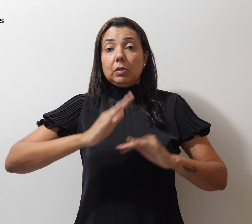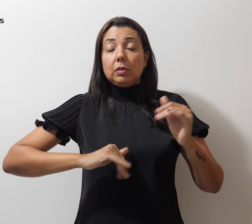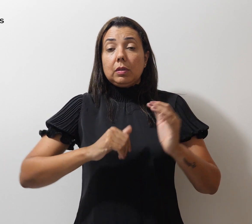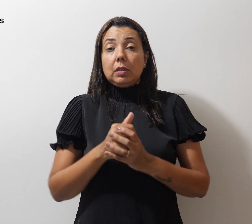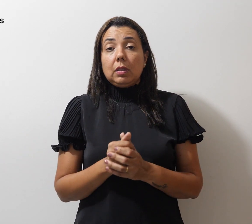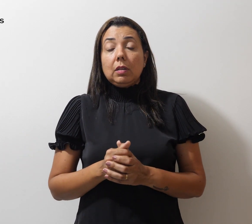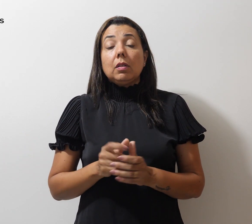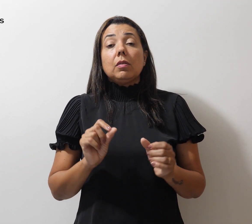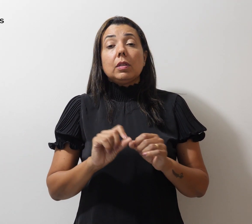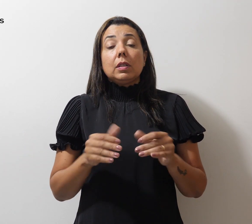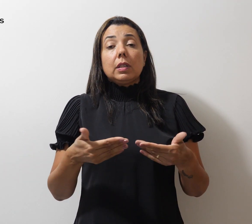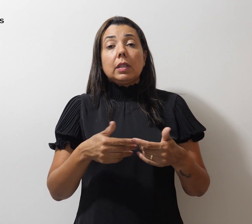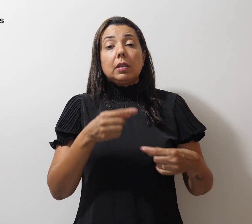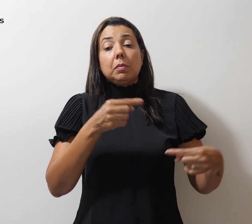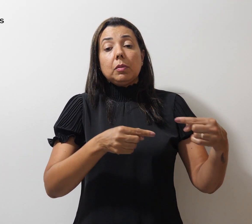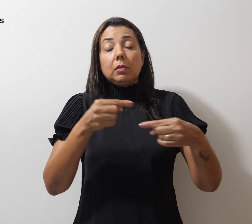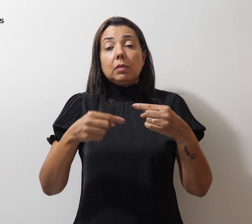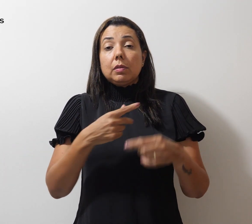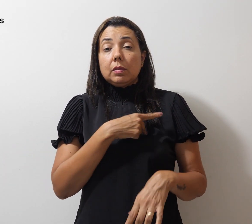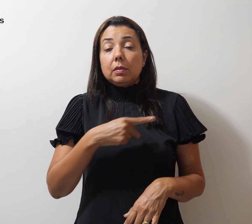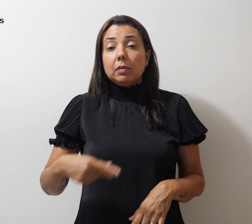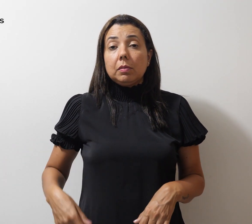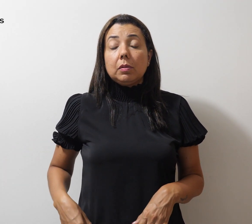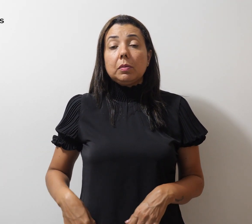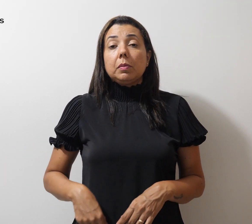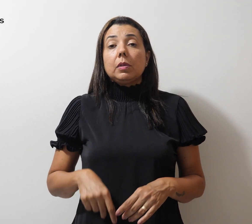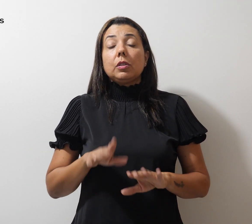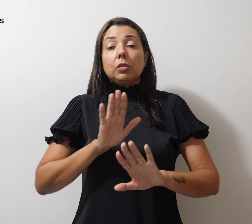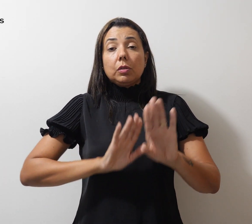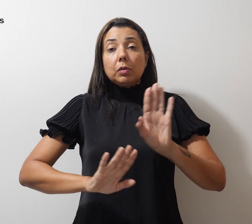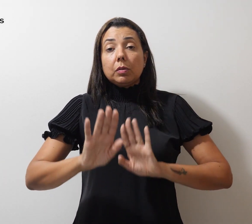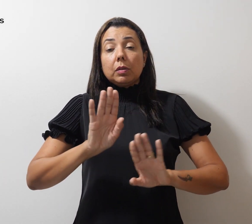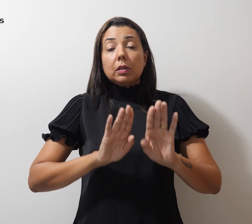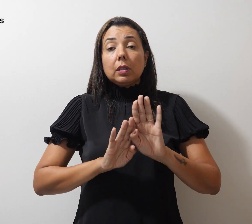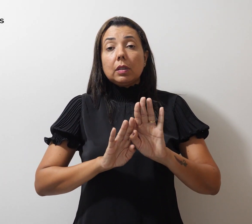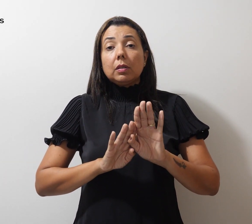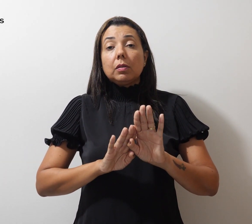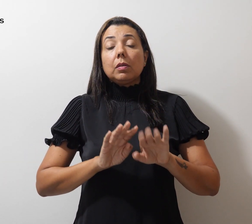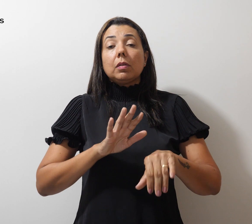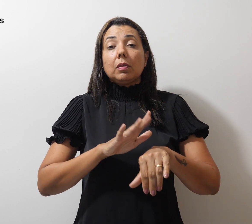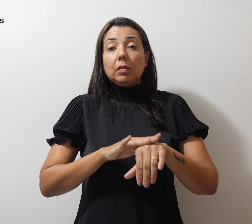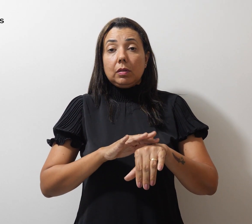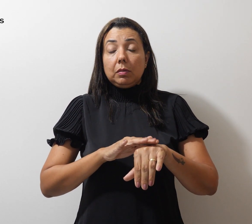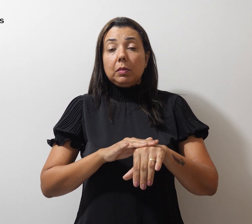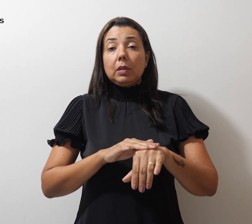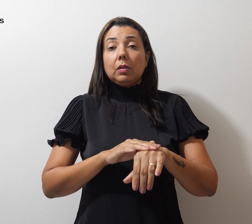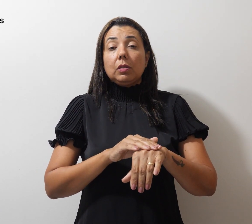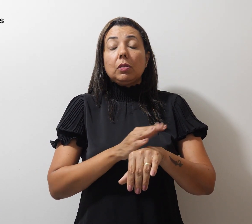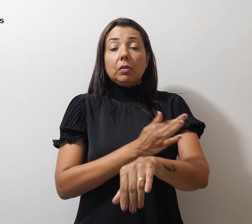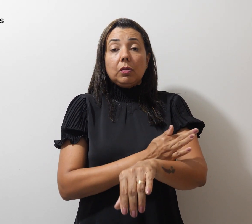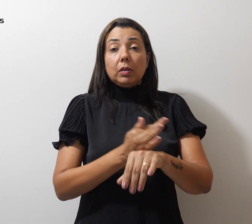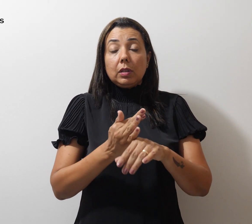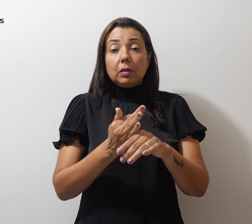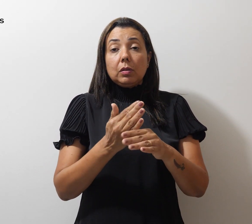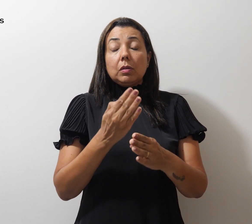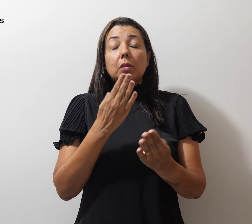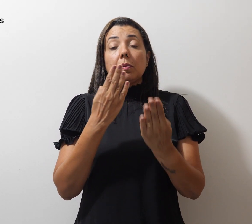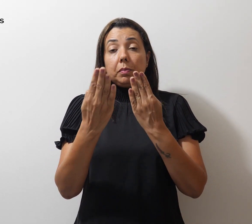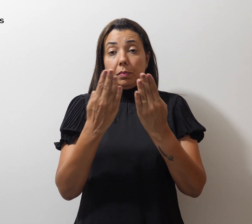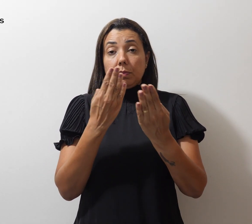promoção de políticas públicas de prevenção ao adoecimento físico e psicológico, além